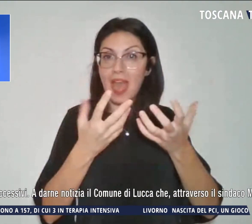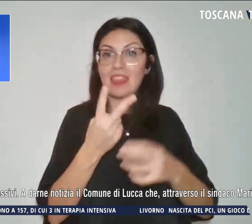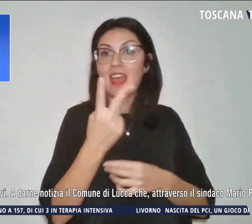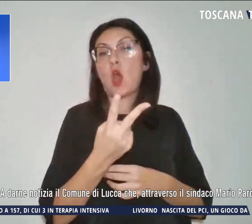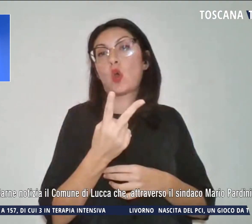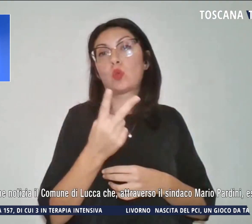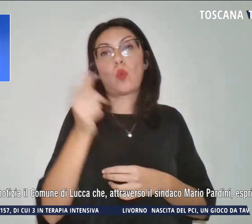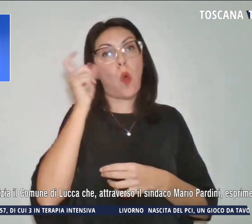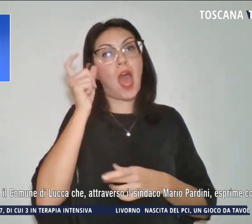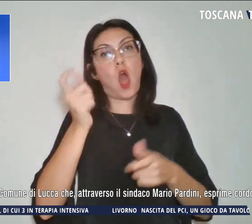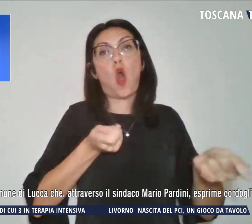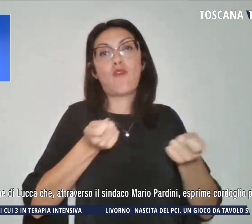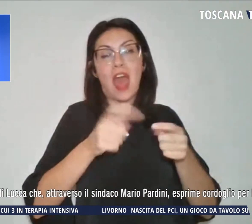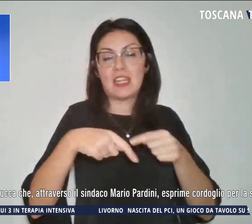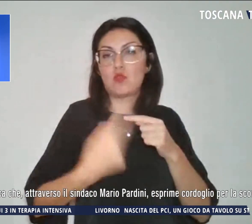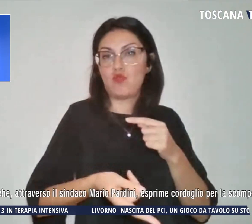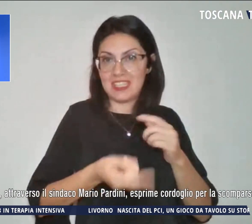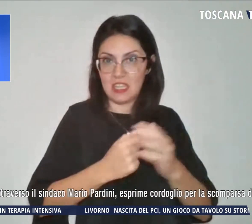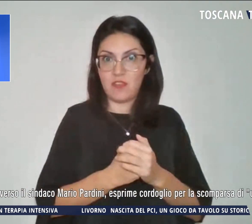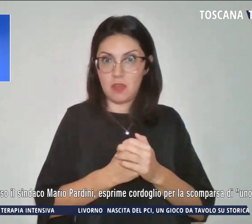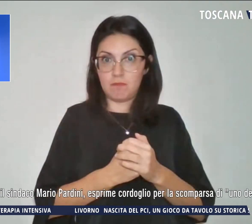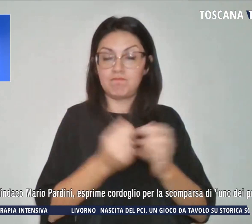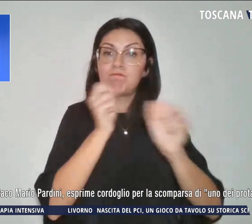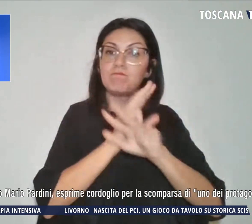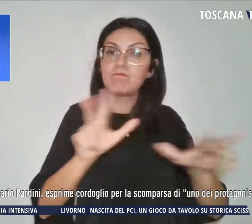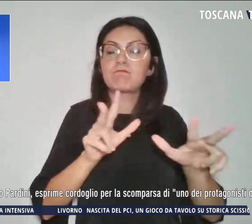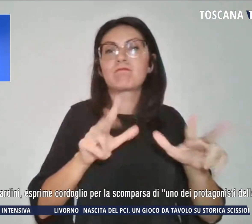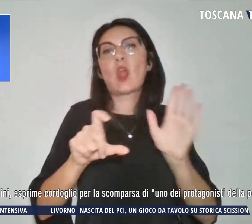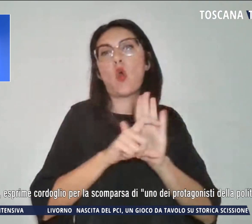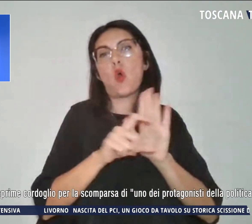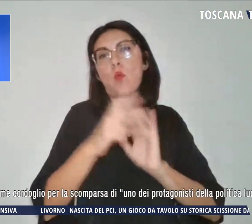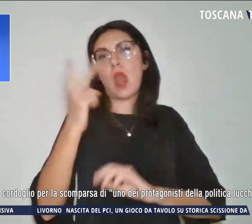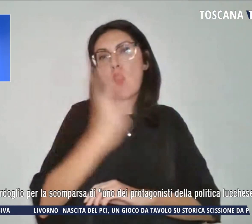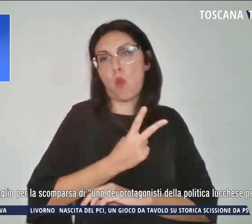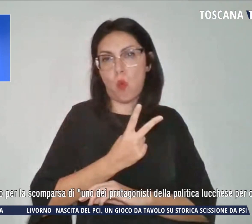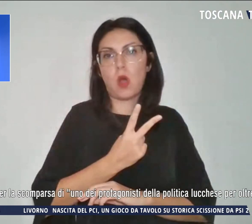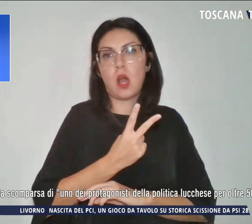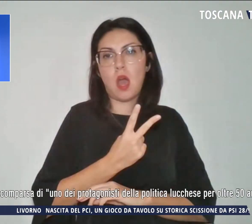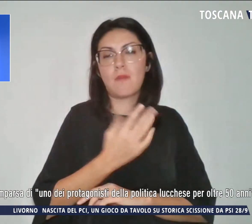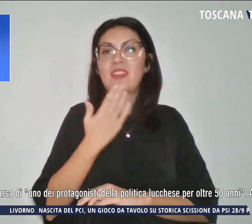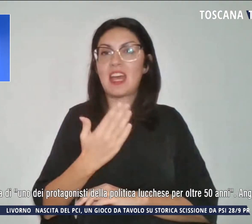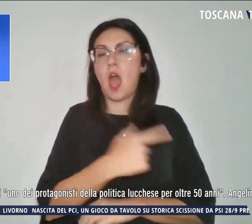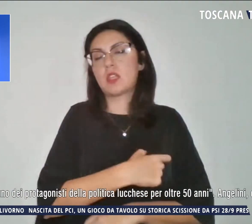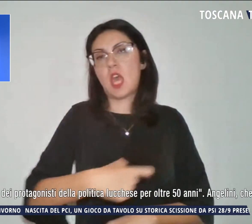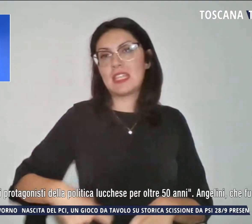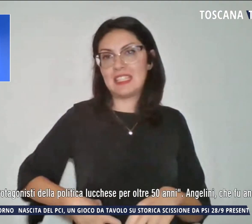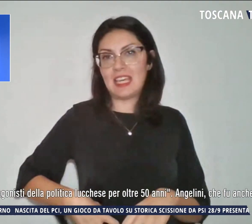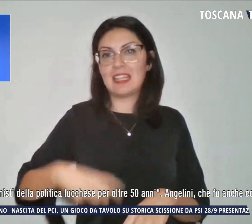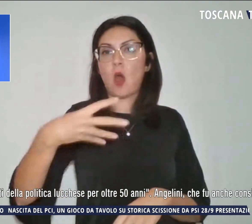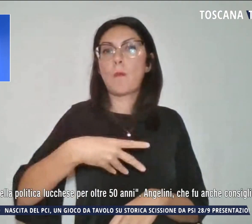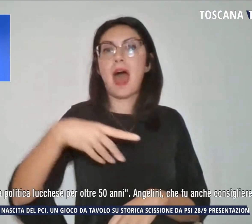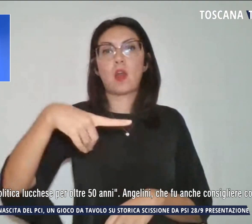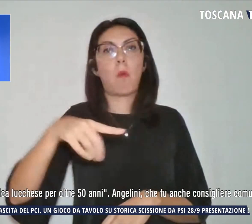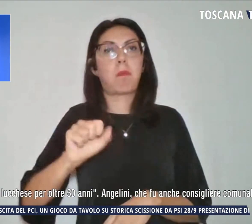successivi. A dare notizie al comune di Lucca che attraverso il sindaco Mario Pardini ha